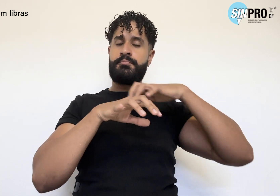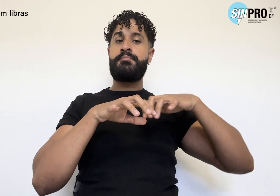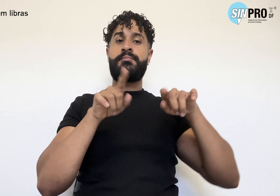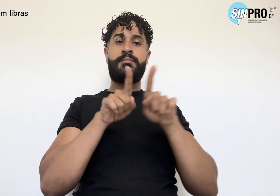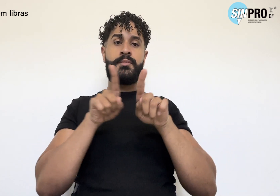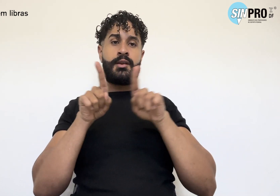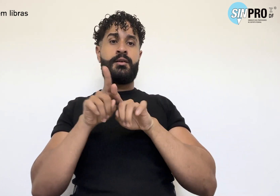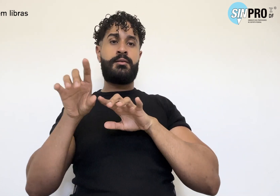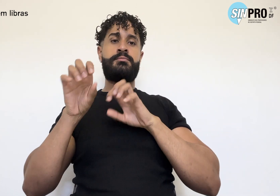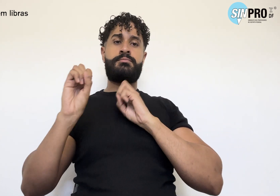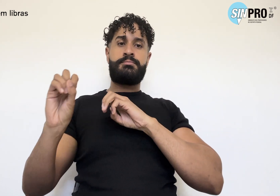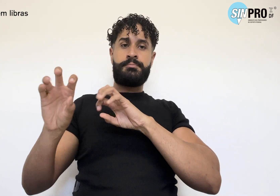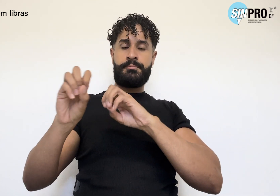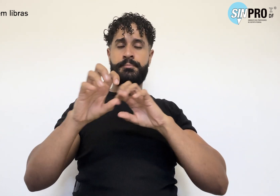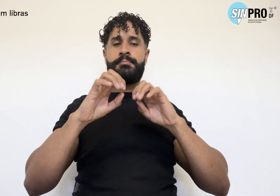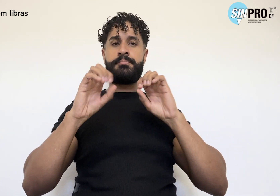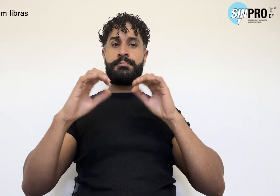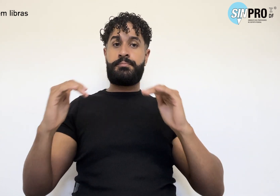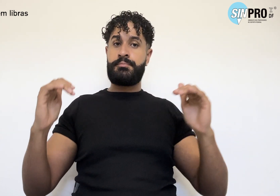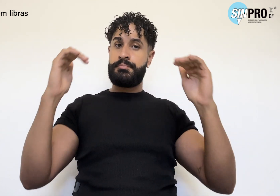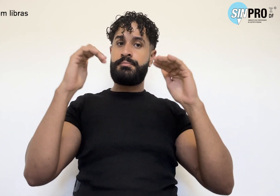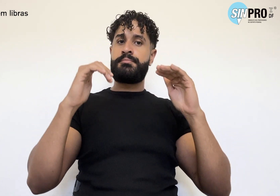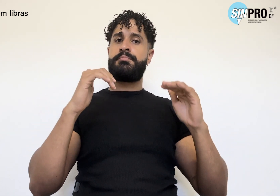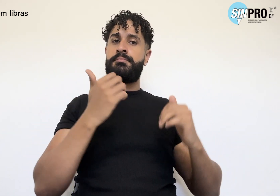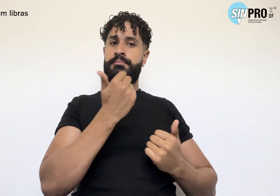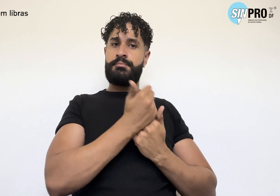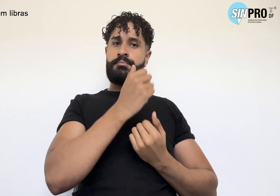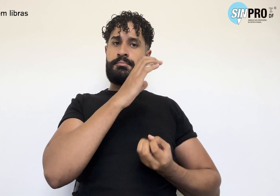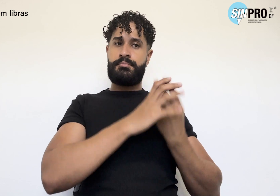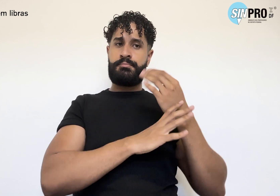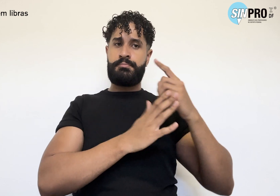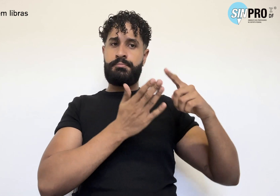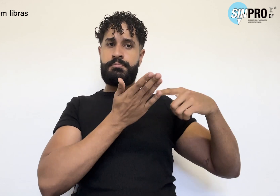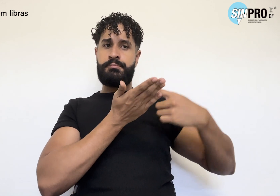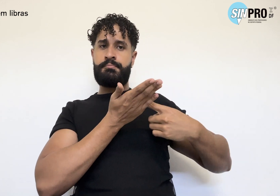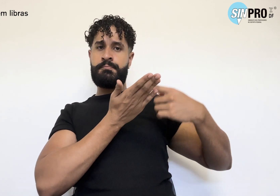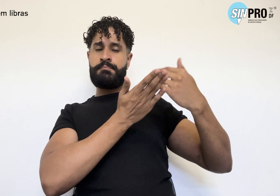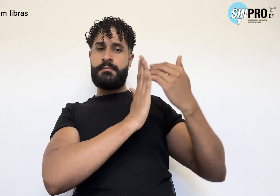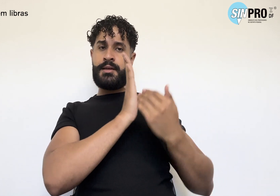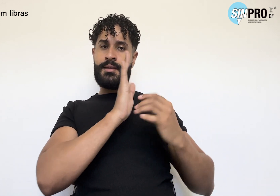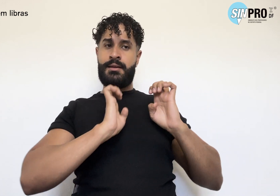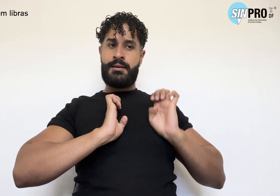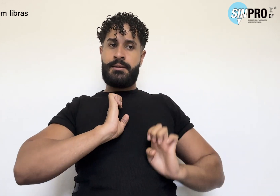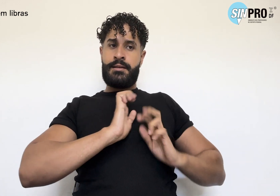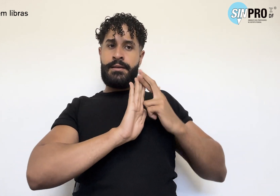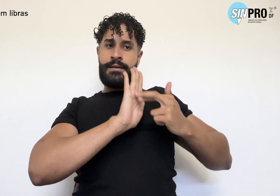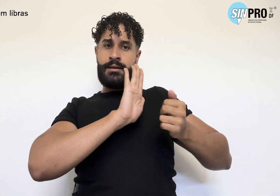superior. Colaborou ainda para a construção de marcos éticos na regulação da profissão